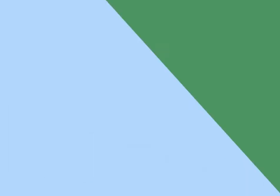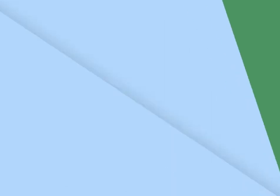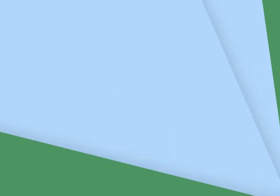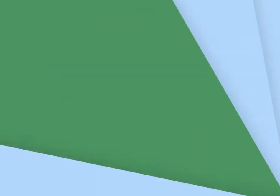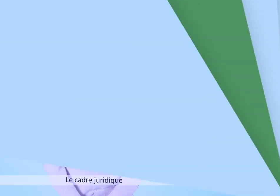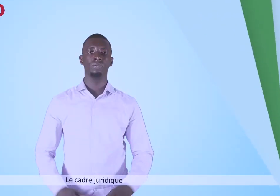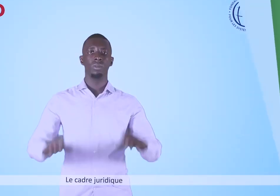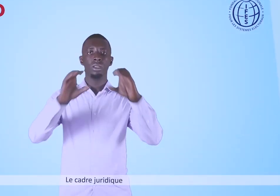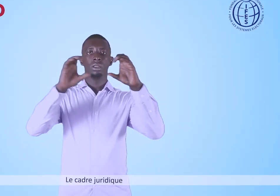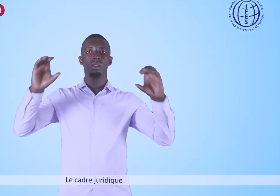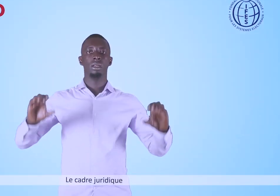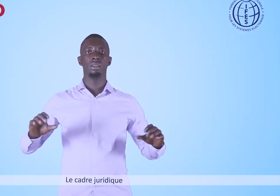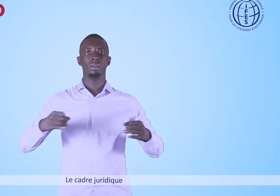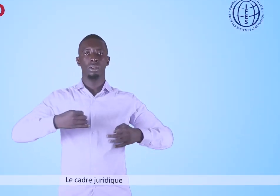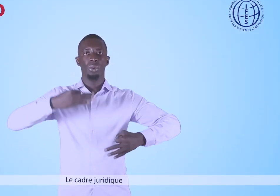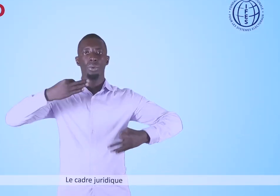Le cadre juridique